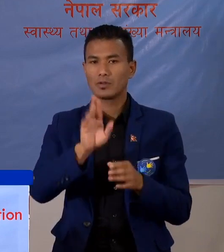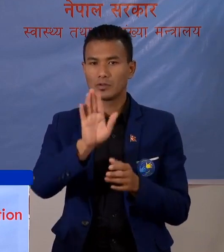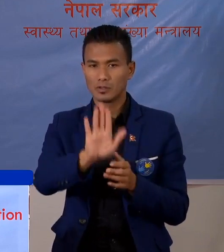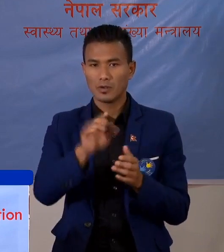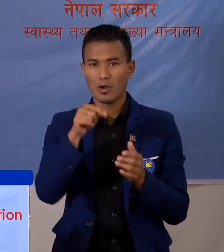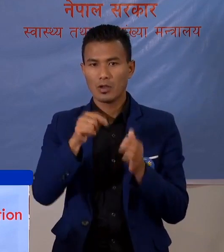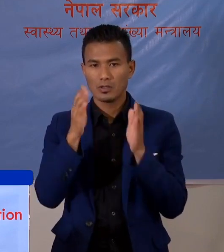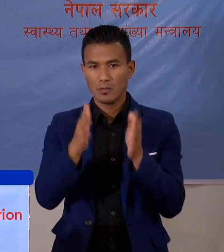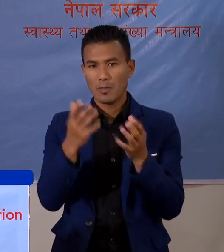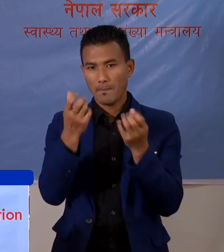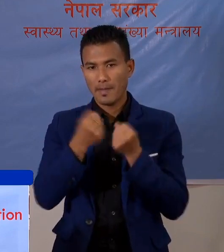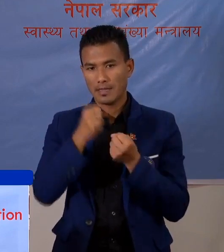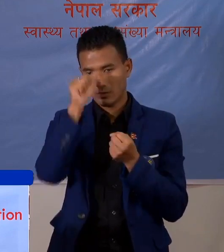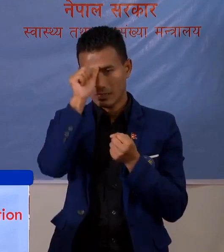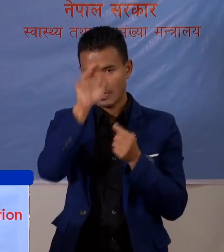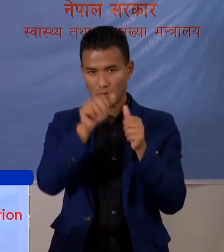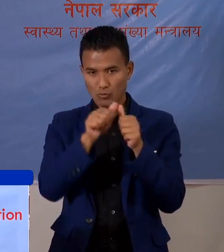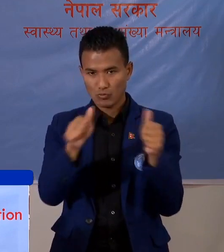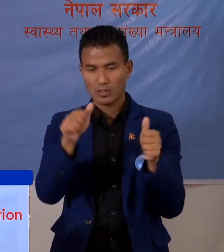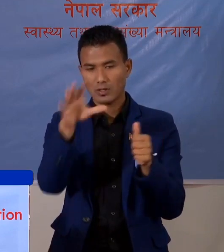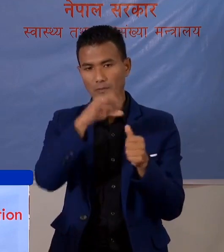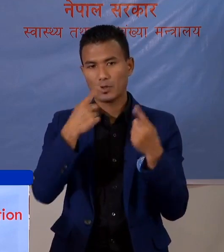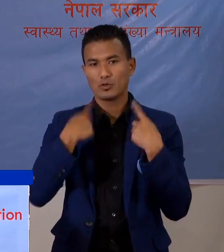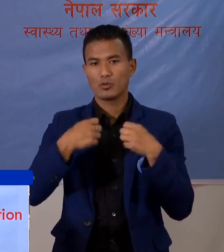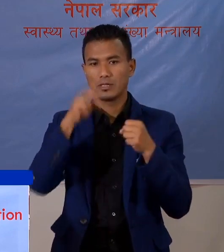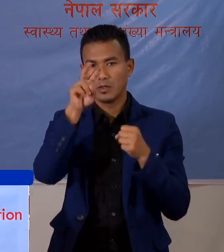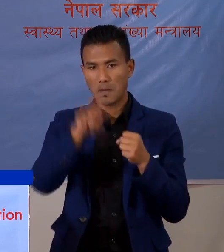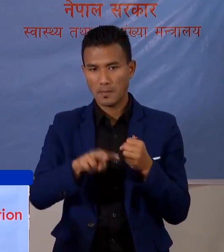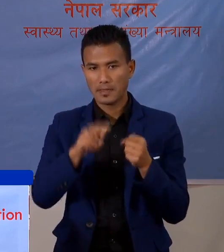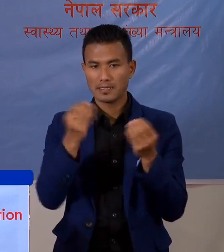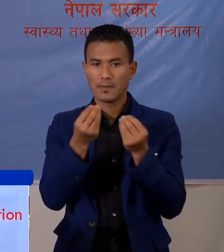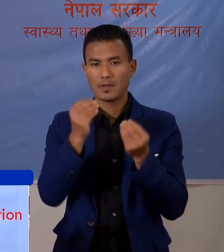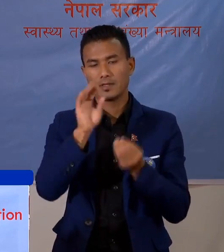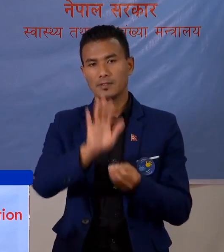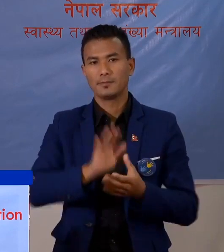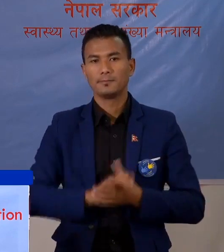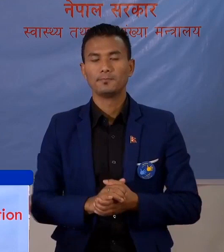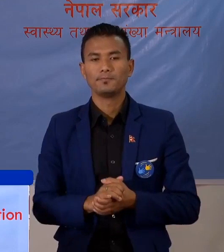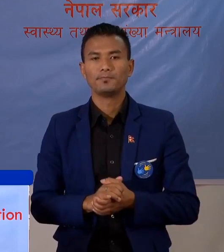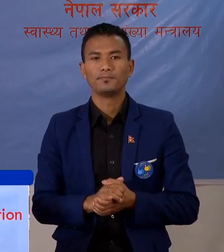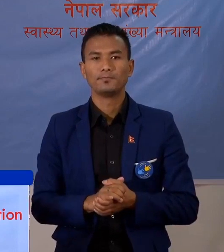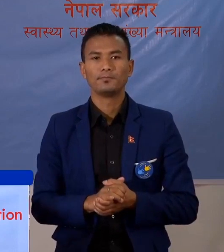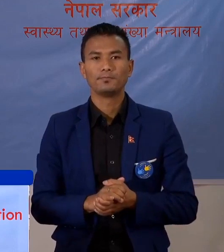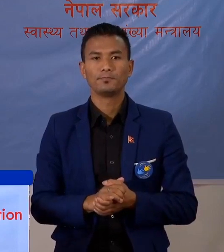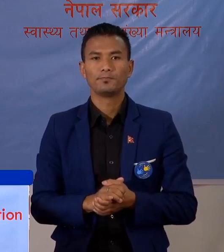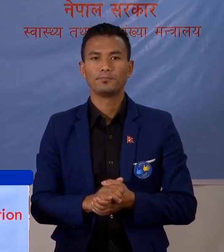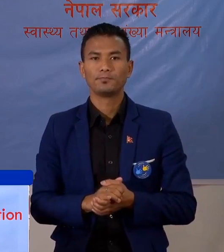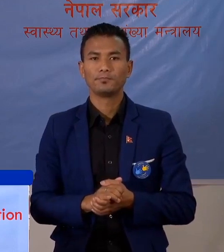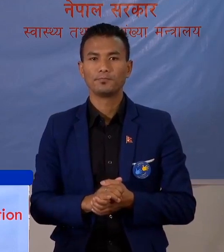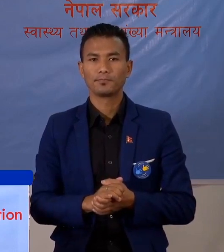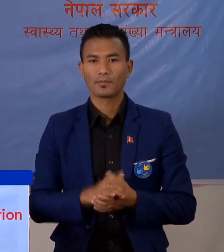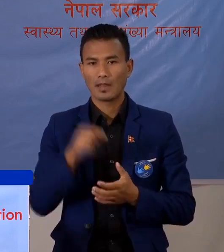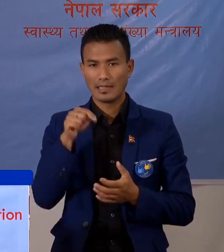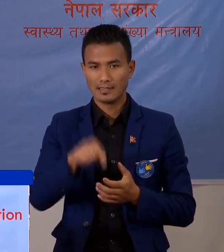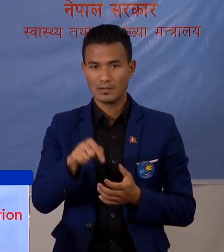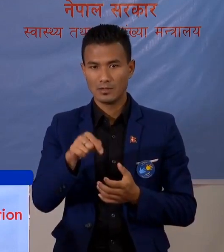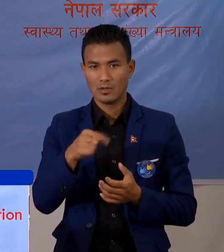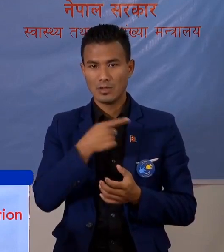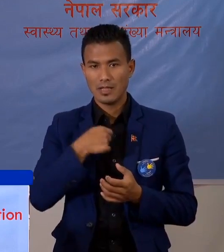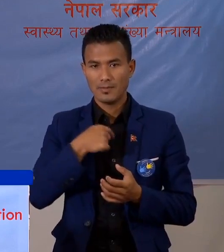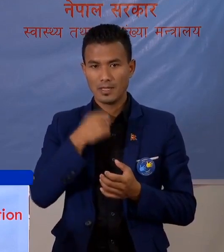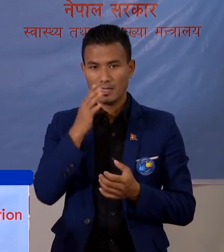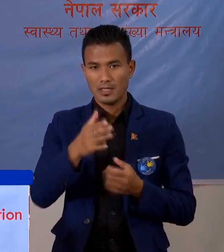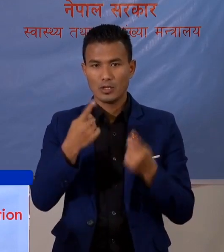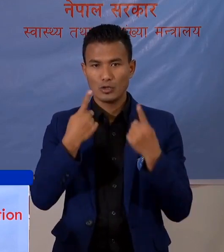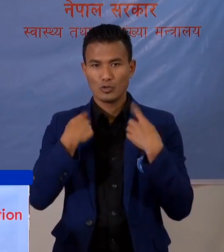आल समा आमिले प्राप्त जानकारी अनुसार सबय को स्वास्थे इस्थिती सामनने रहेको छा आज आमिले